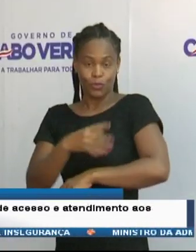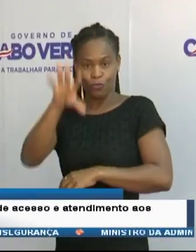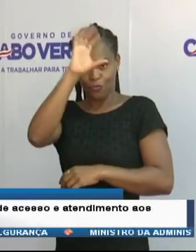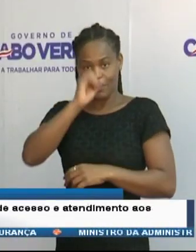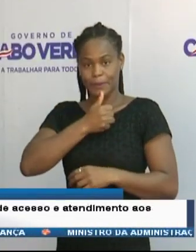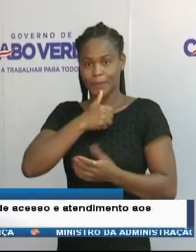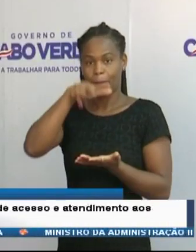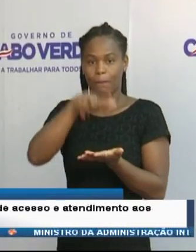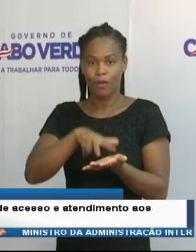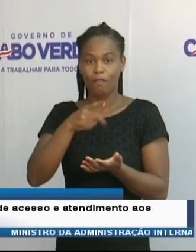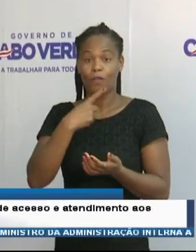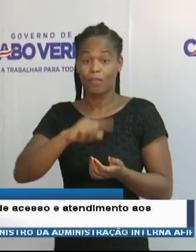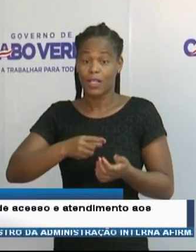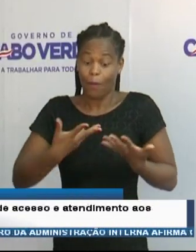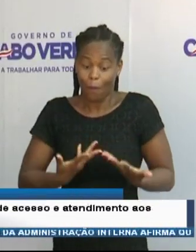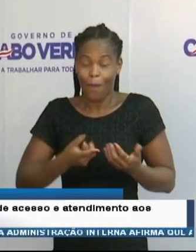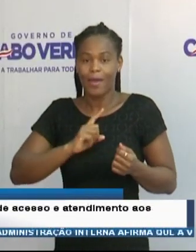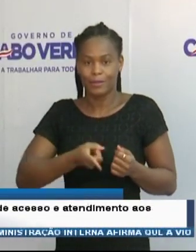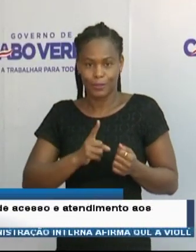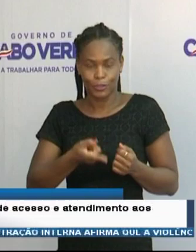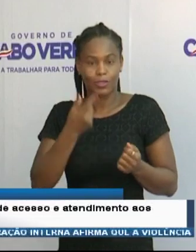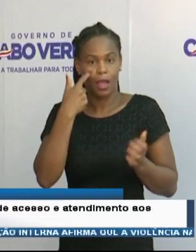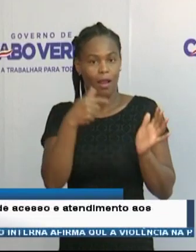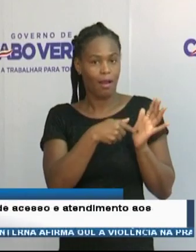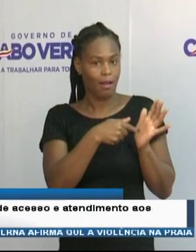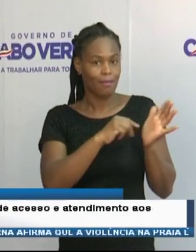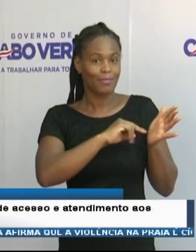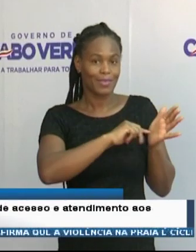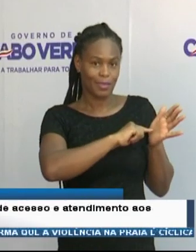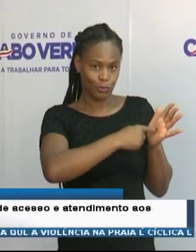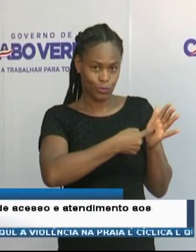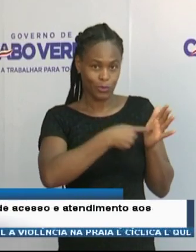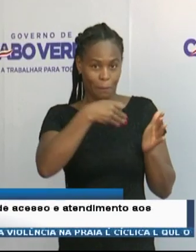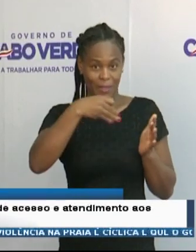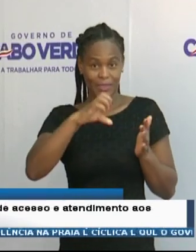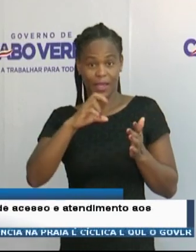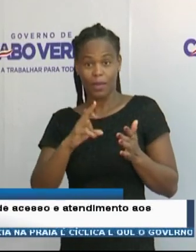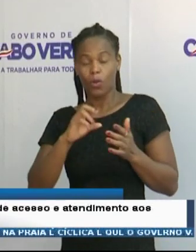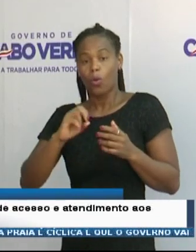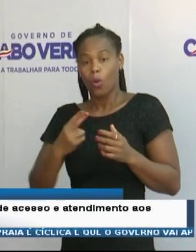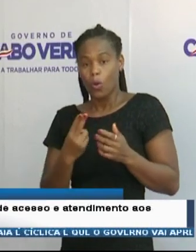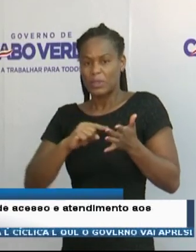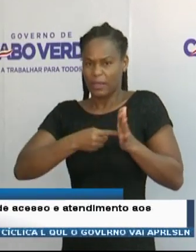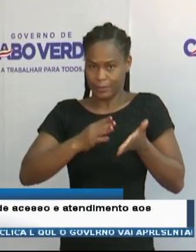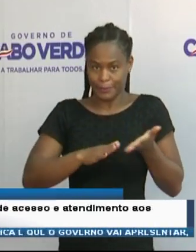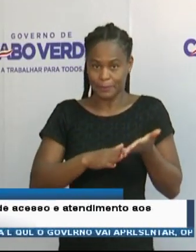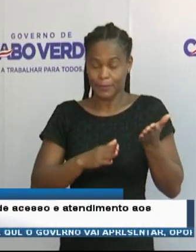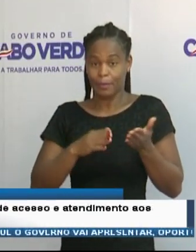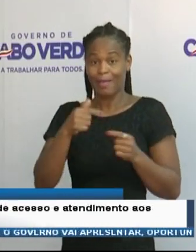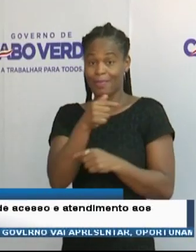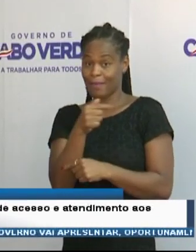decidiu aprovar a exigência da apresentação de teste PCR ou de antigênio